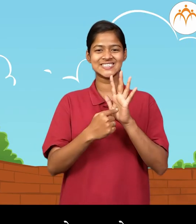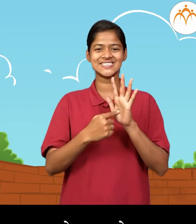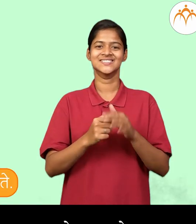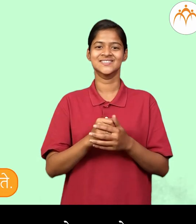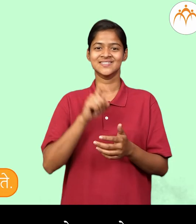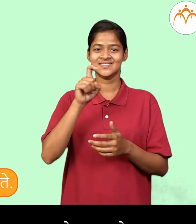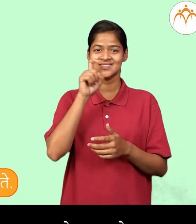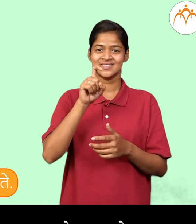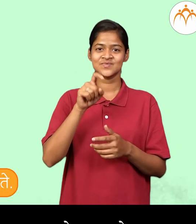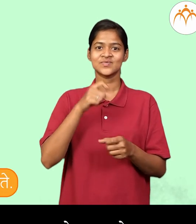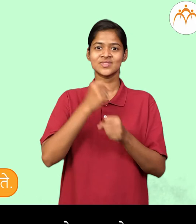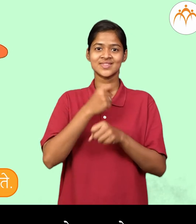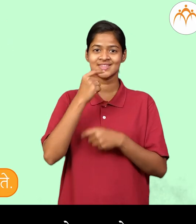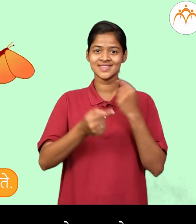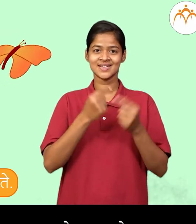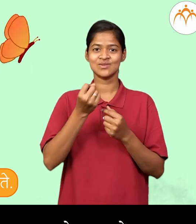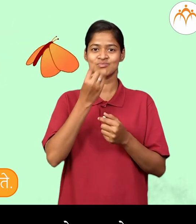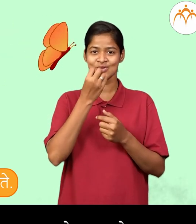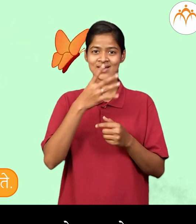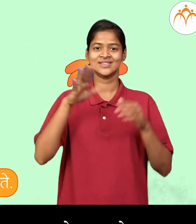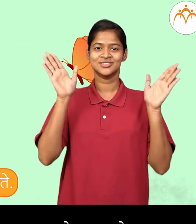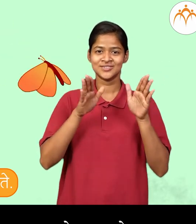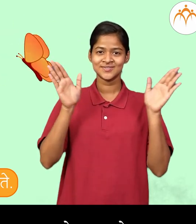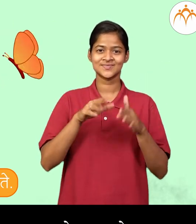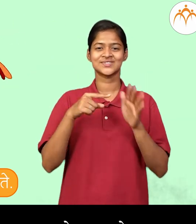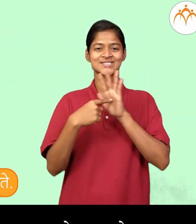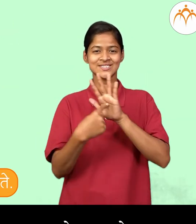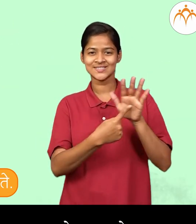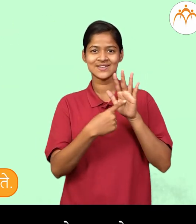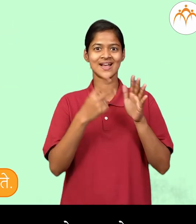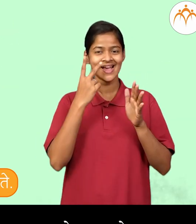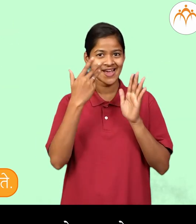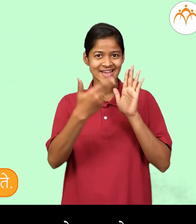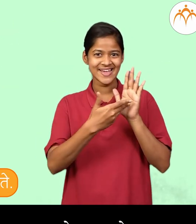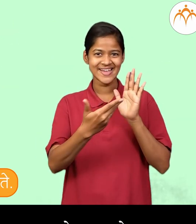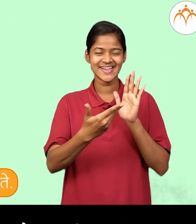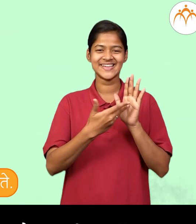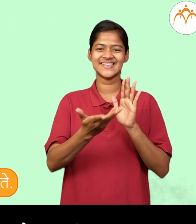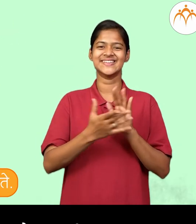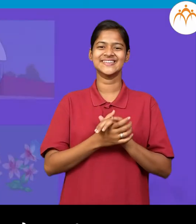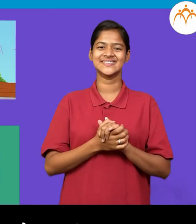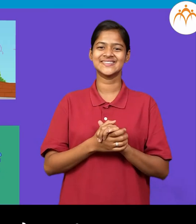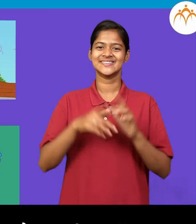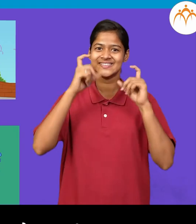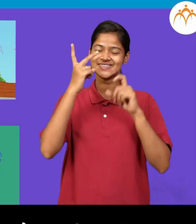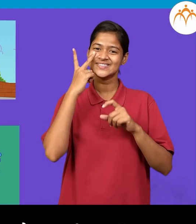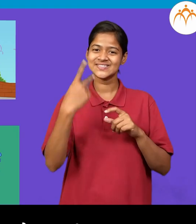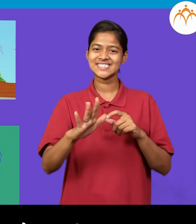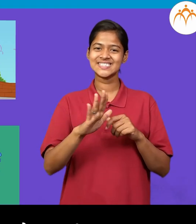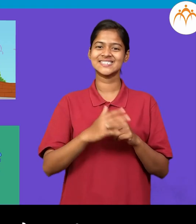बाहुलिला बागेत इल फुले फुलपा खरे दाखवते चित्र बघितली आणी वाक्य